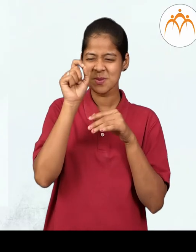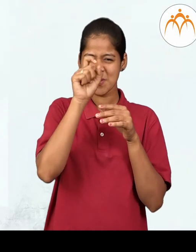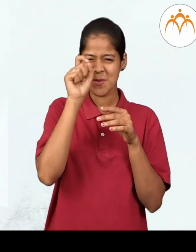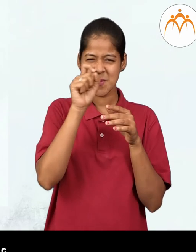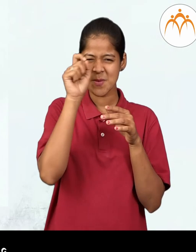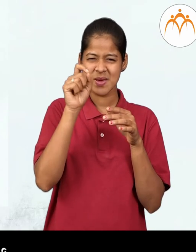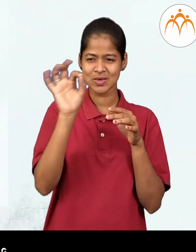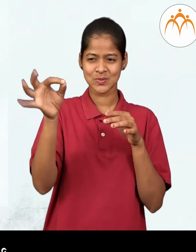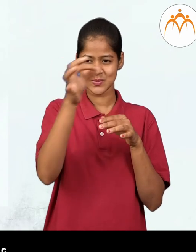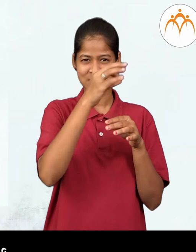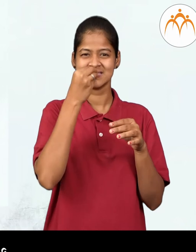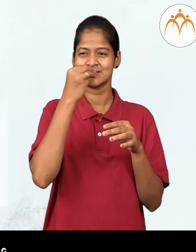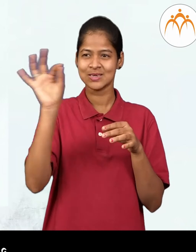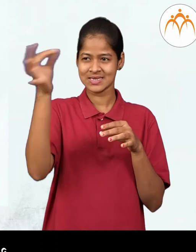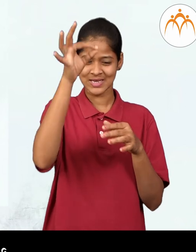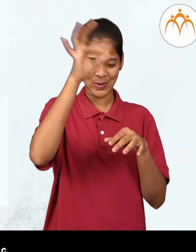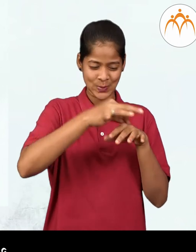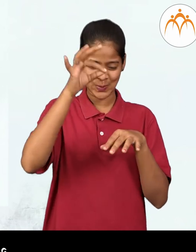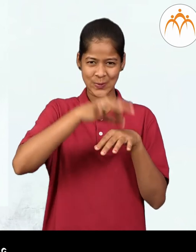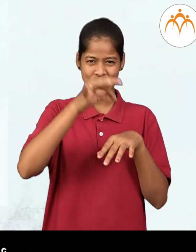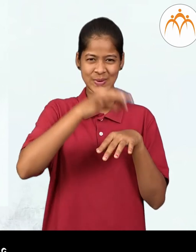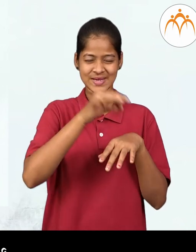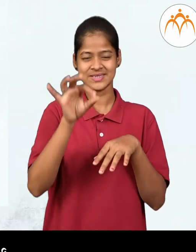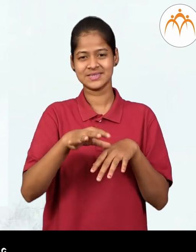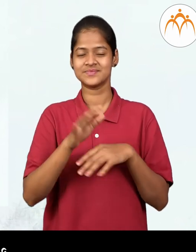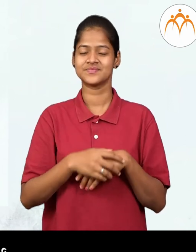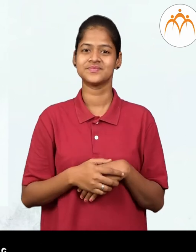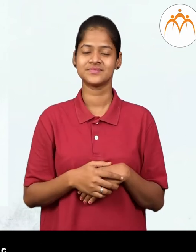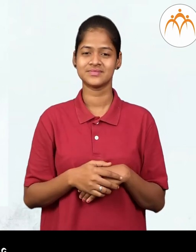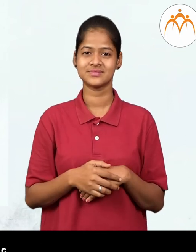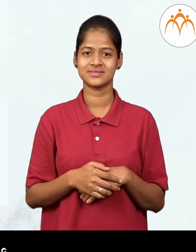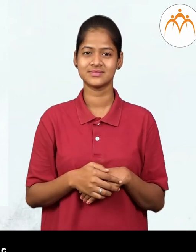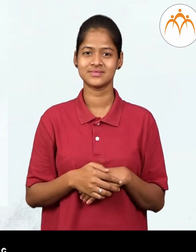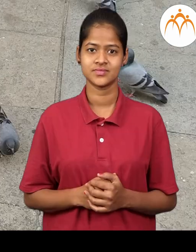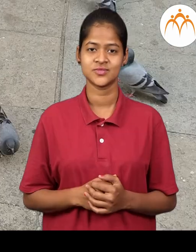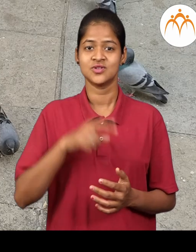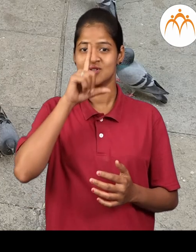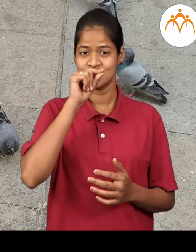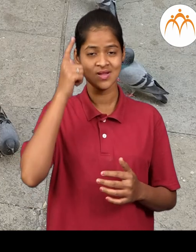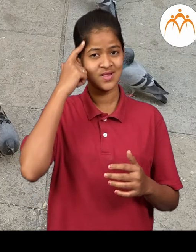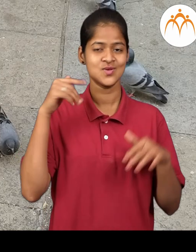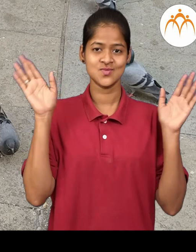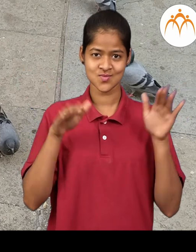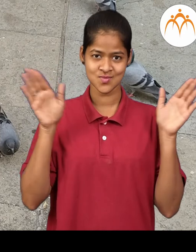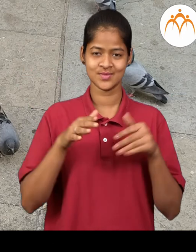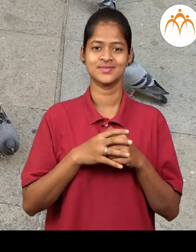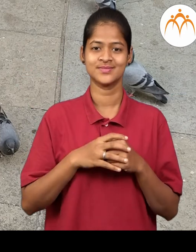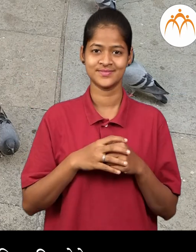गांधिल माशी उगड़या अंधपदार धन्वर बस्तात कबूतर